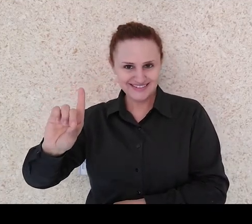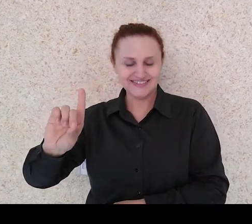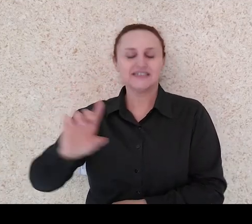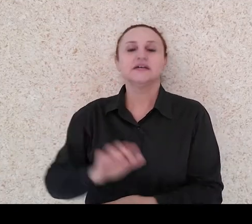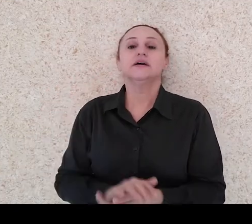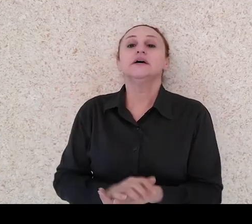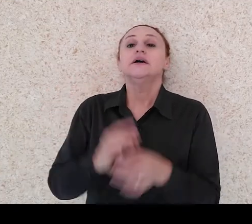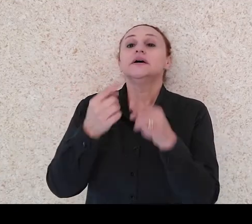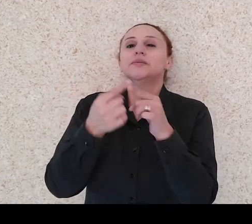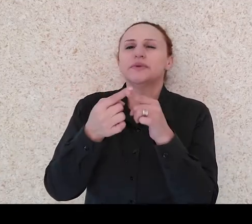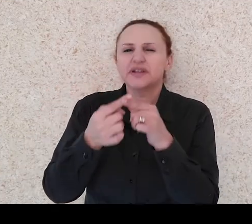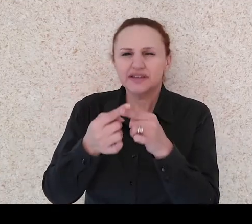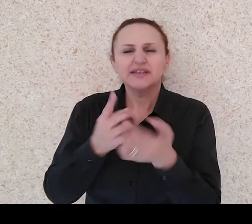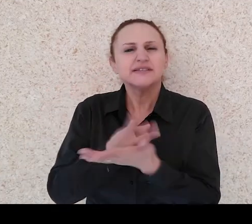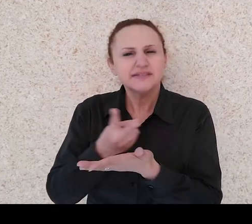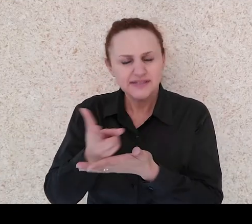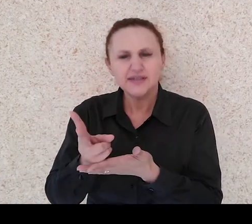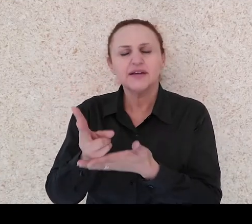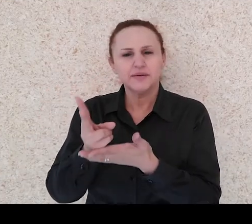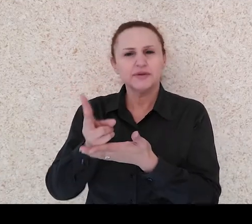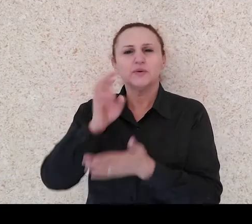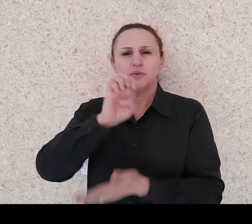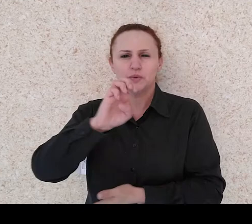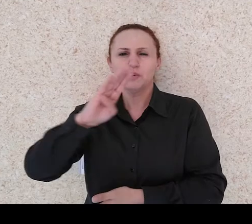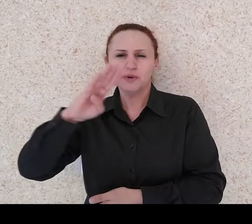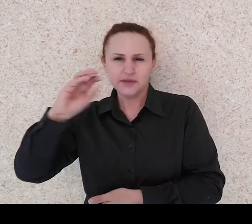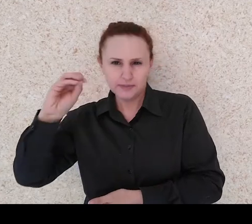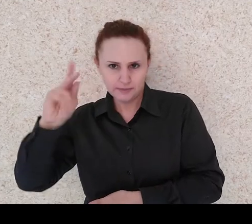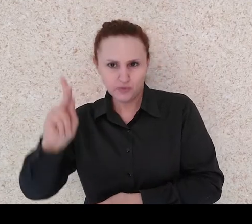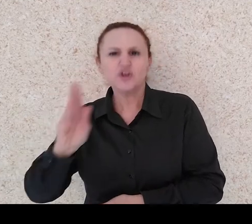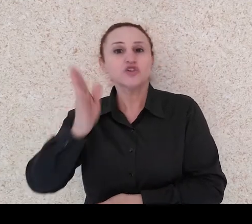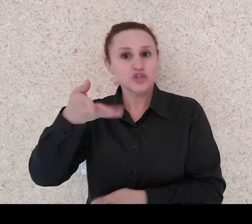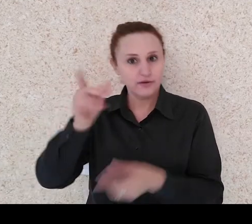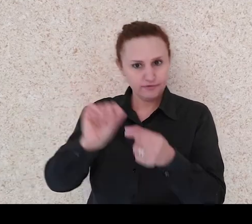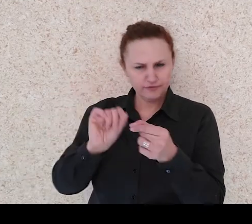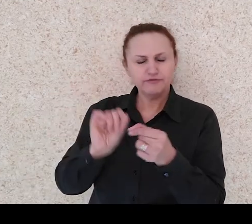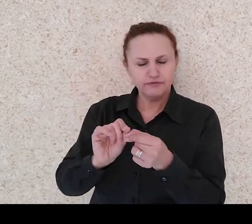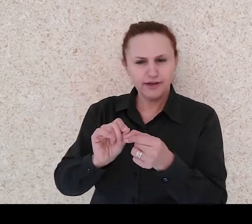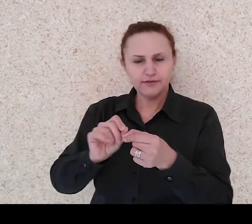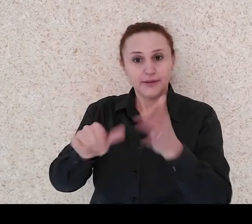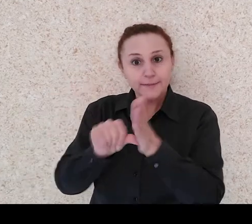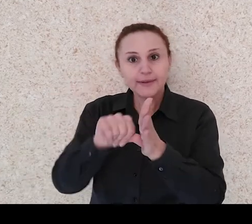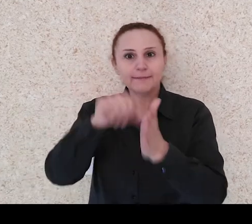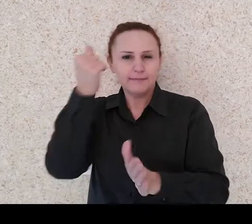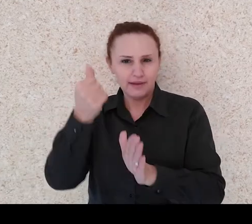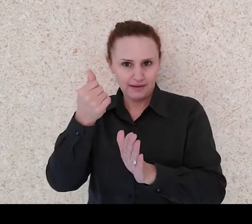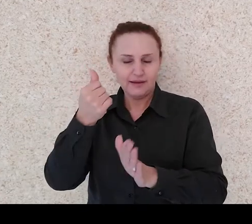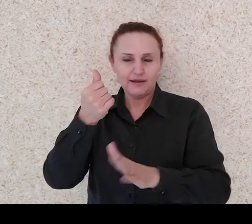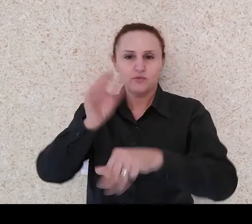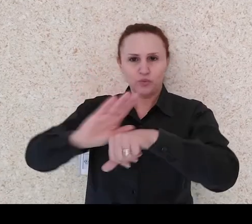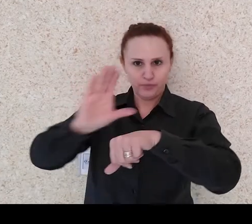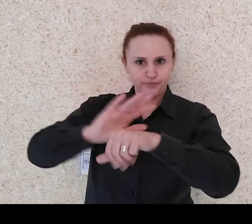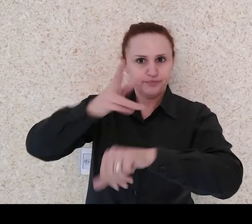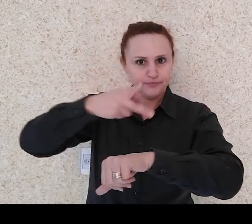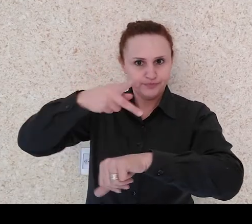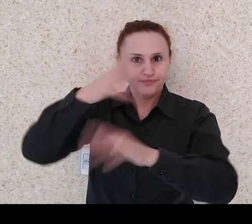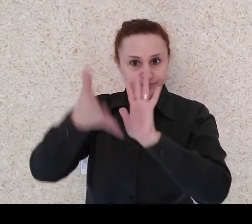elaborado, em 2014, na primeira edição dessa especialização, esse campo epistemológico evoluiu.